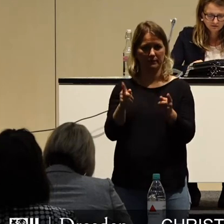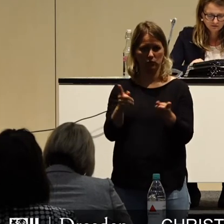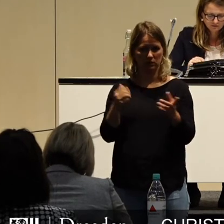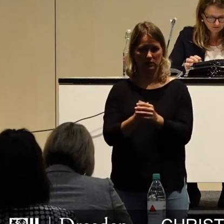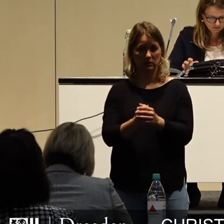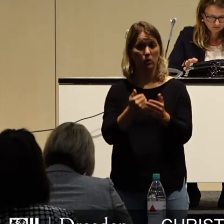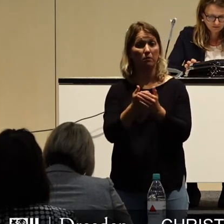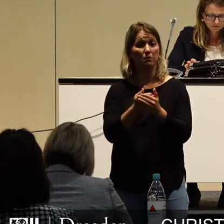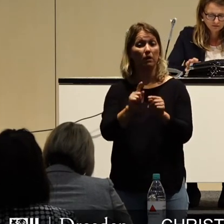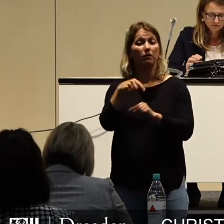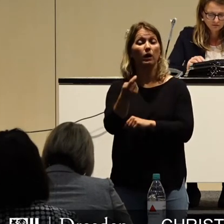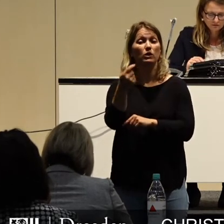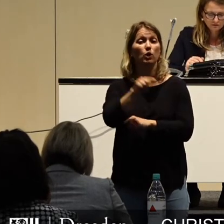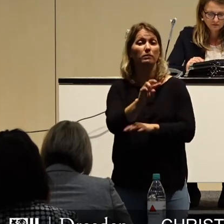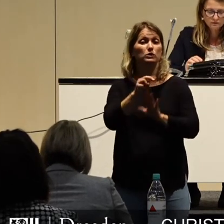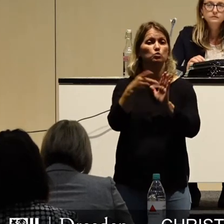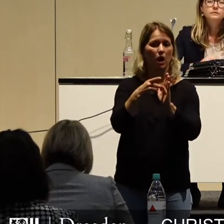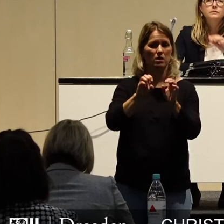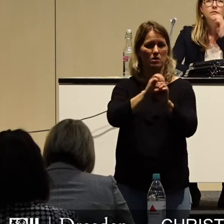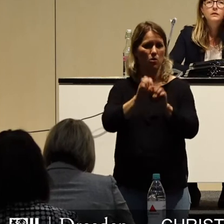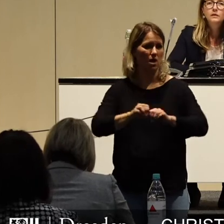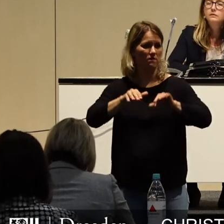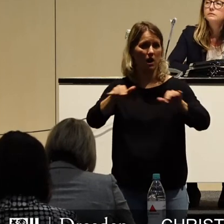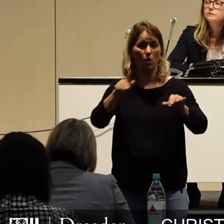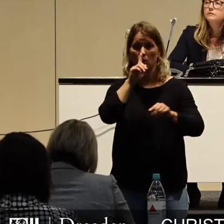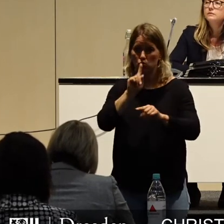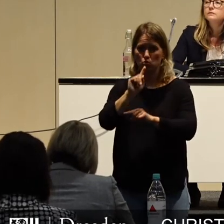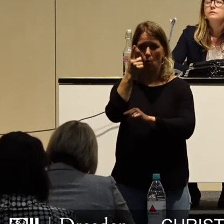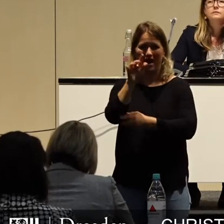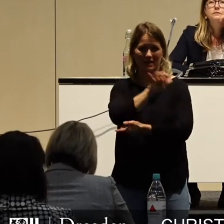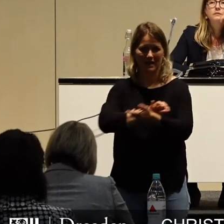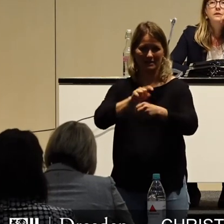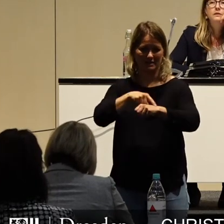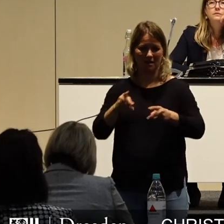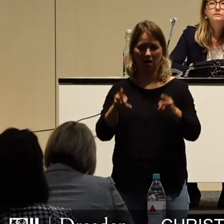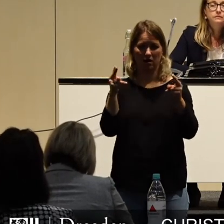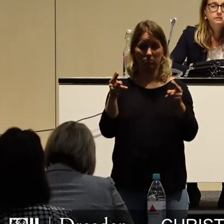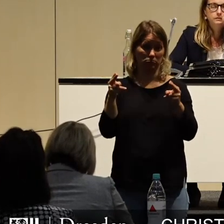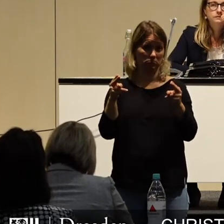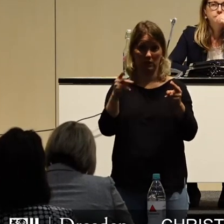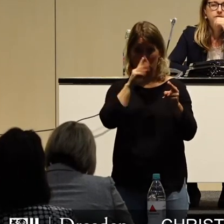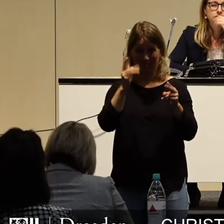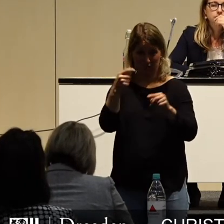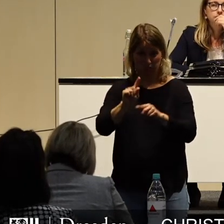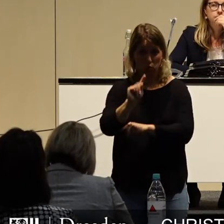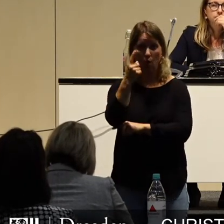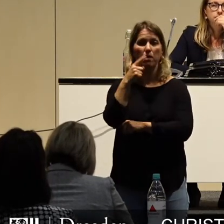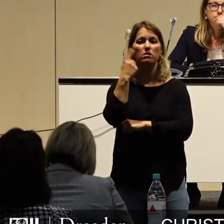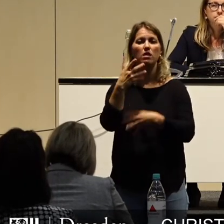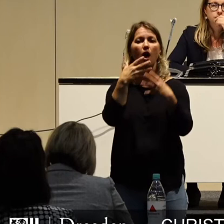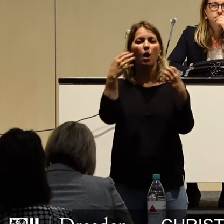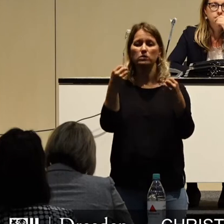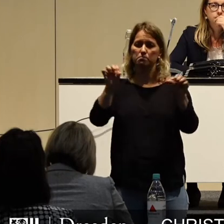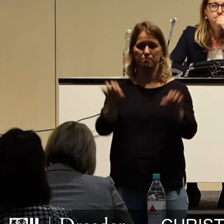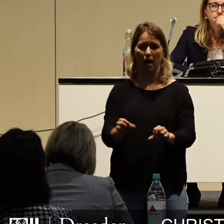zweite Corona-Welle oder ein weit längerer Krisenzeitraum folgen, als aktuell angenommen und die Haushaltslage dadurch nochmal deutlich verschlechtern. Dies muss